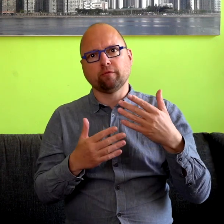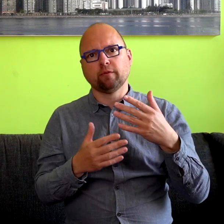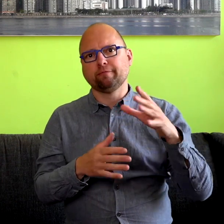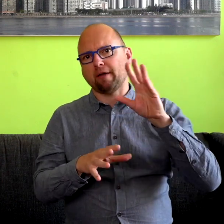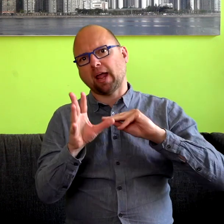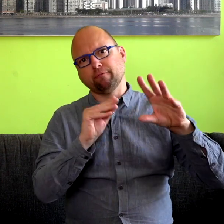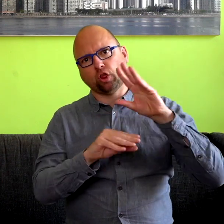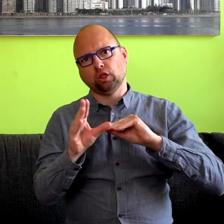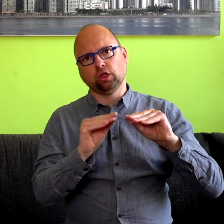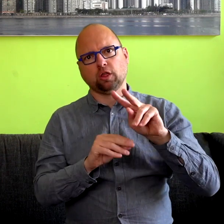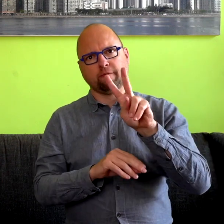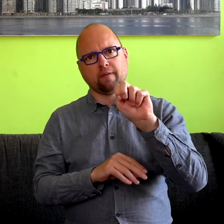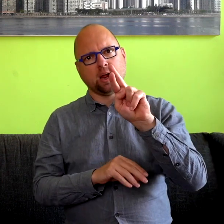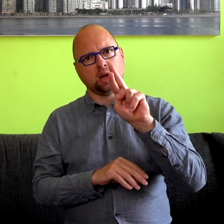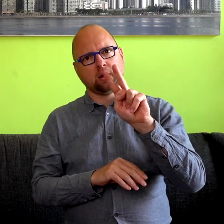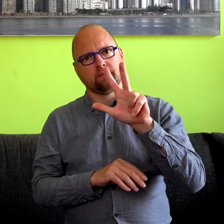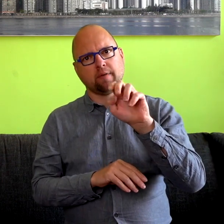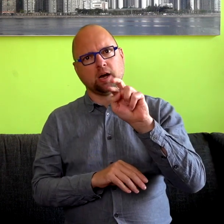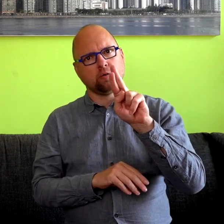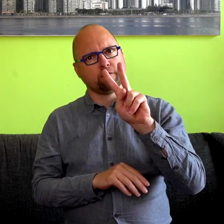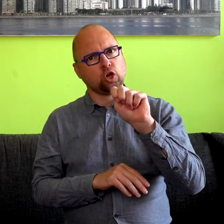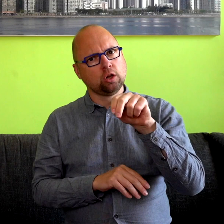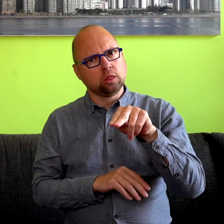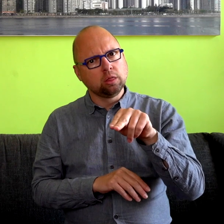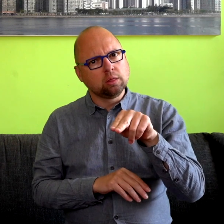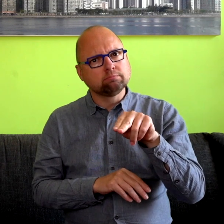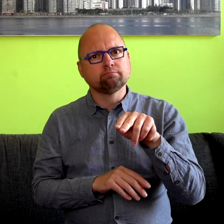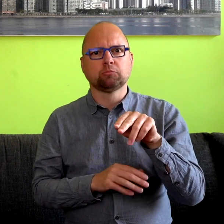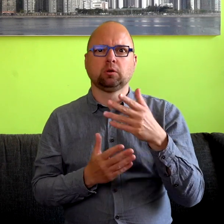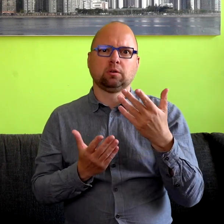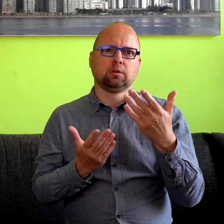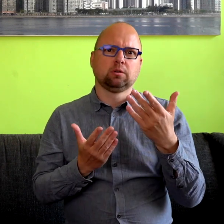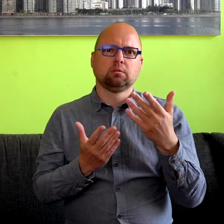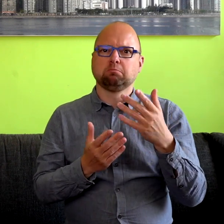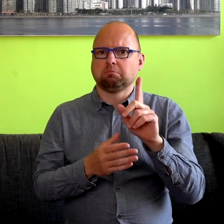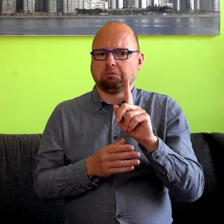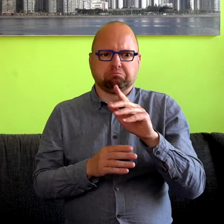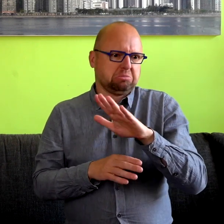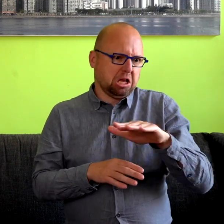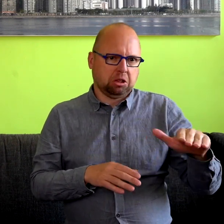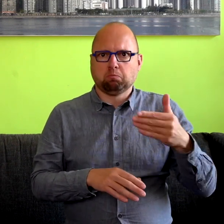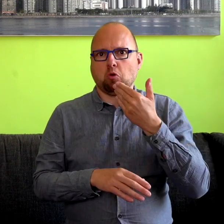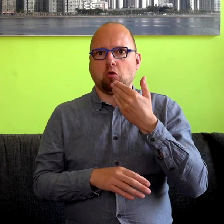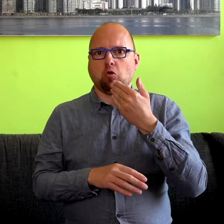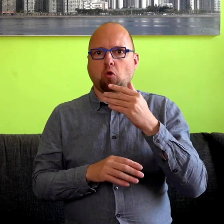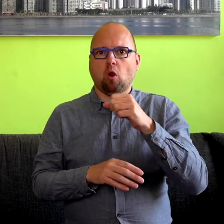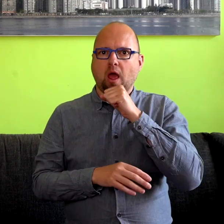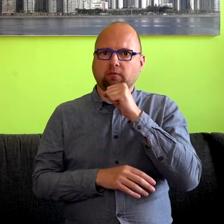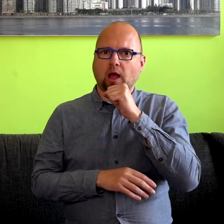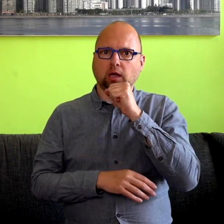taalverwerving. In plaats van het leren van een taal. Kinderen die op jonge leeftijd met een taal geconfronteerd worden, die een taal in de